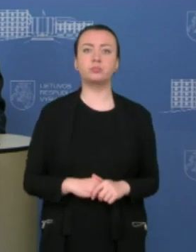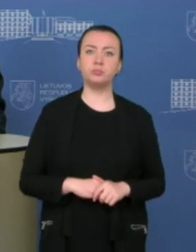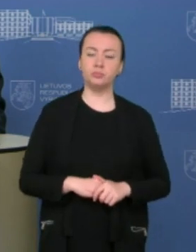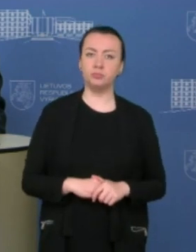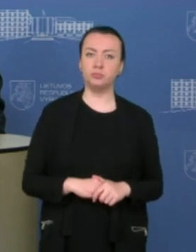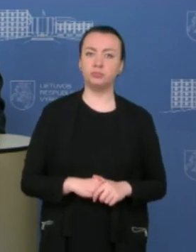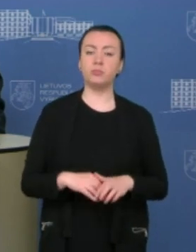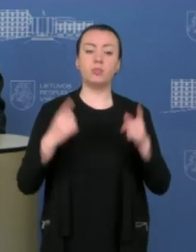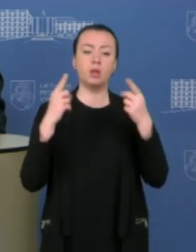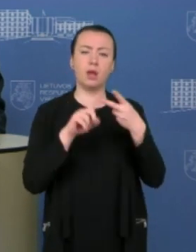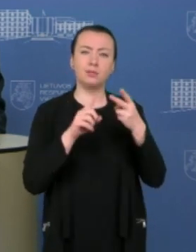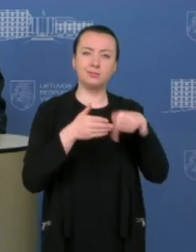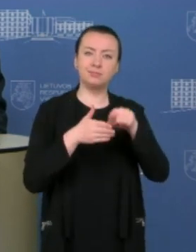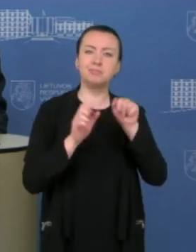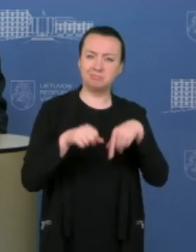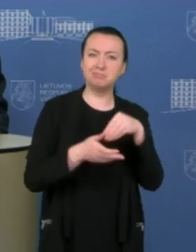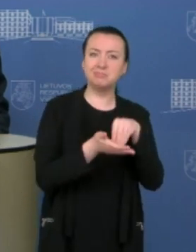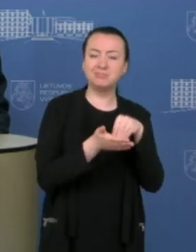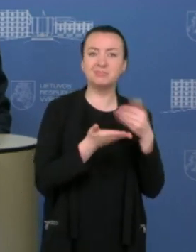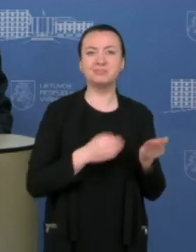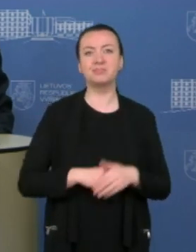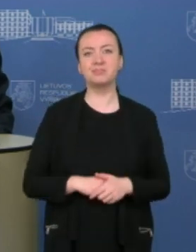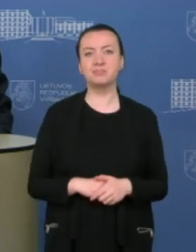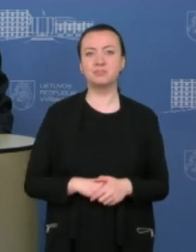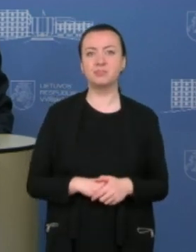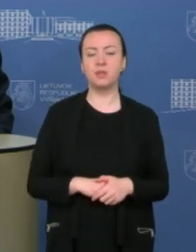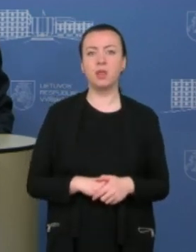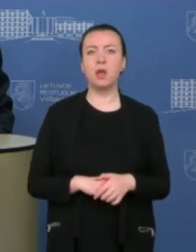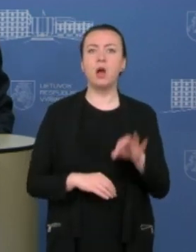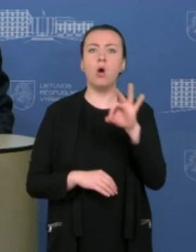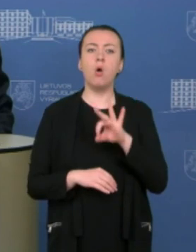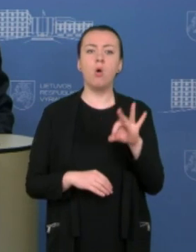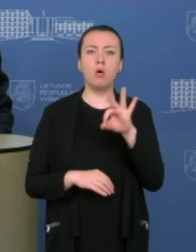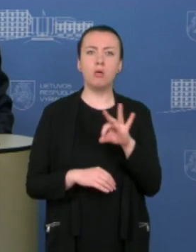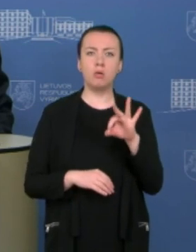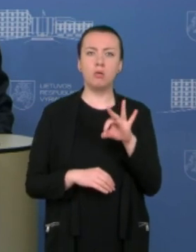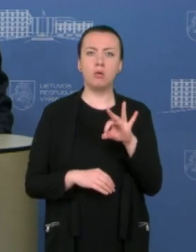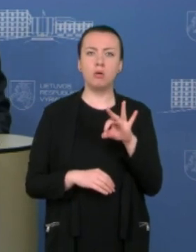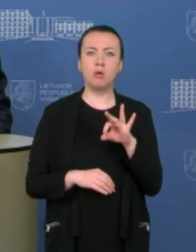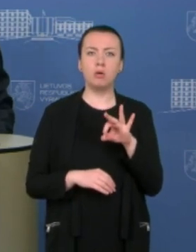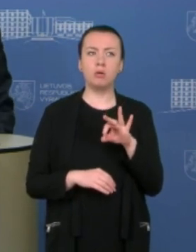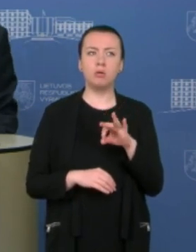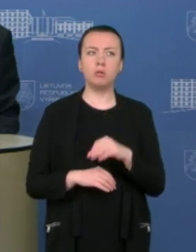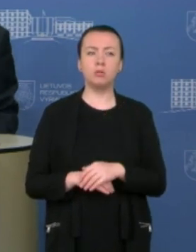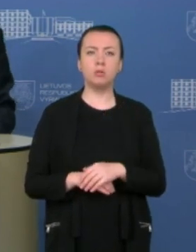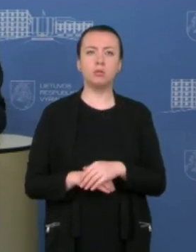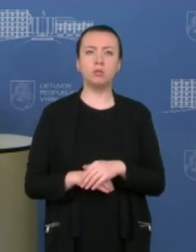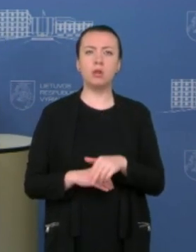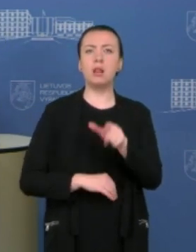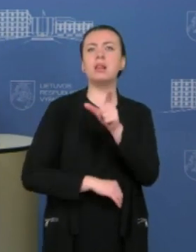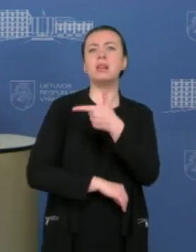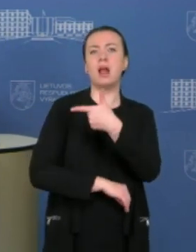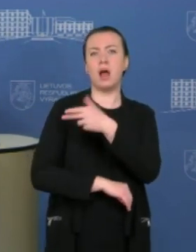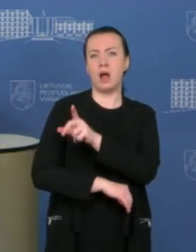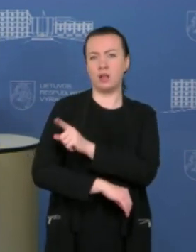O kitą klausimą gal galite pakartoti. Dėl Latvijos ir komendanto valandos. Latvijos ryčios įvesti komendanto